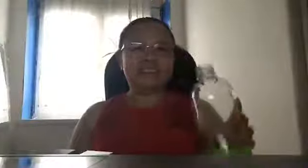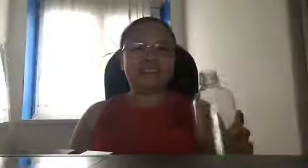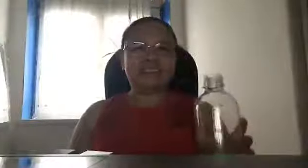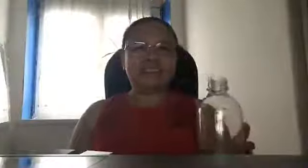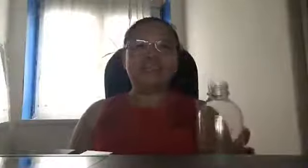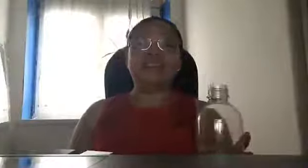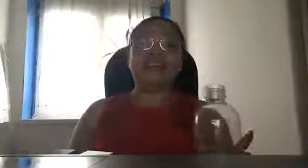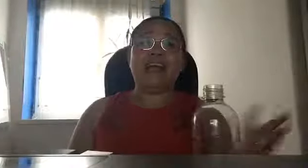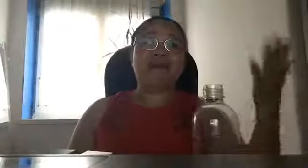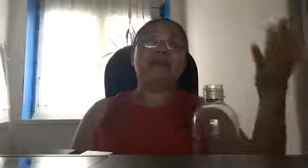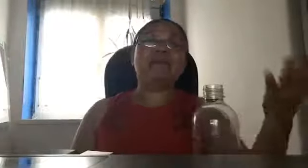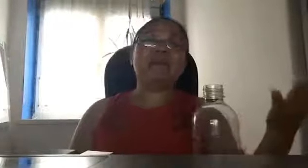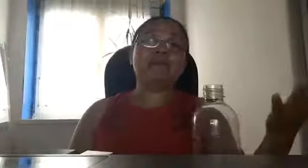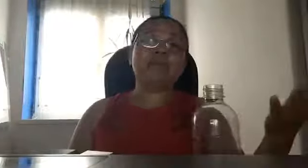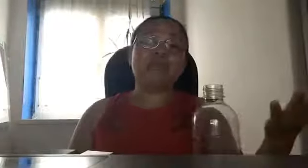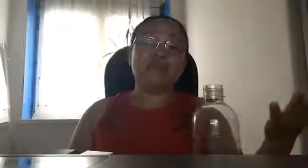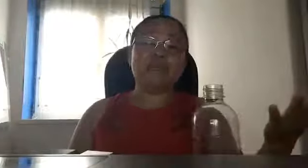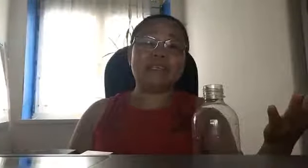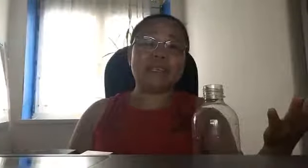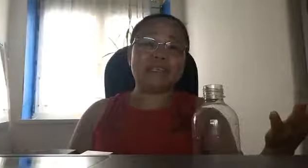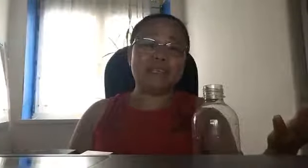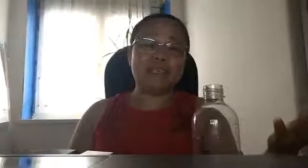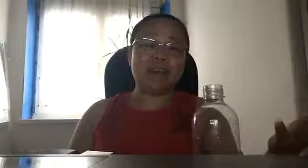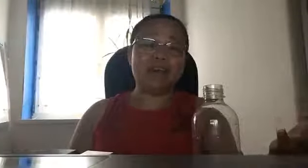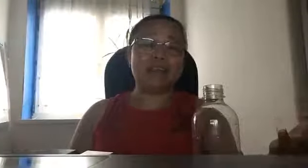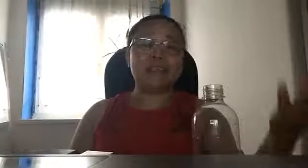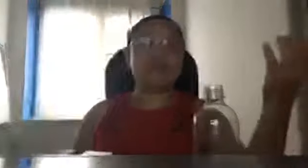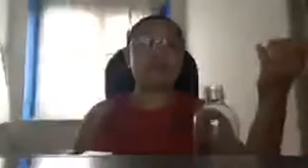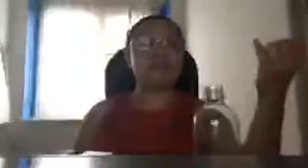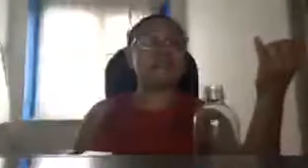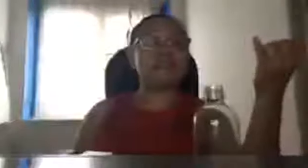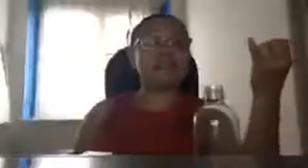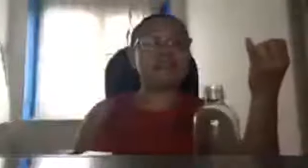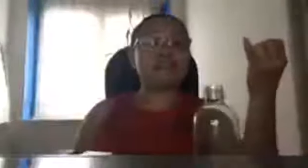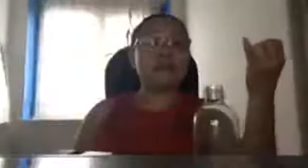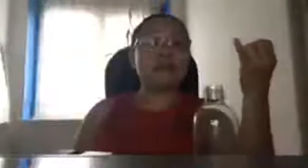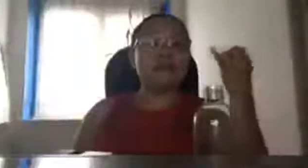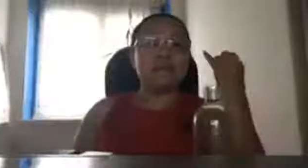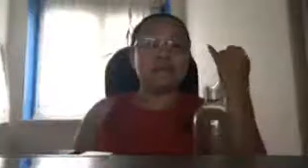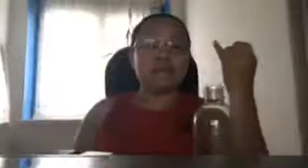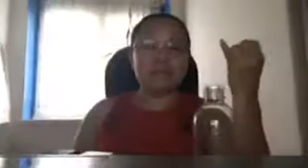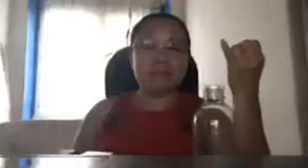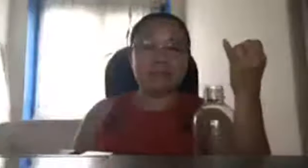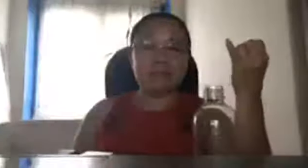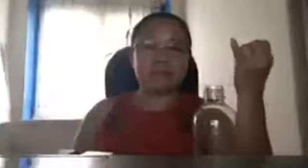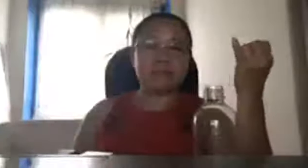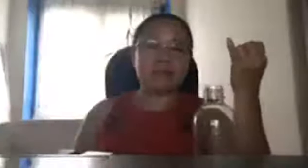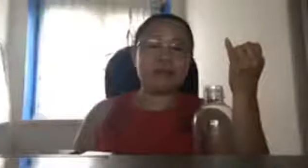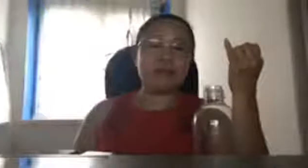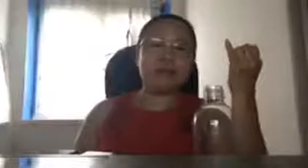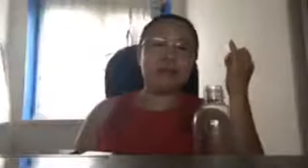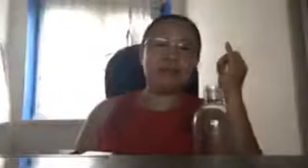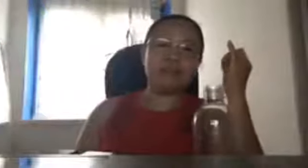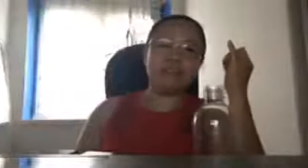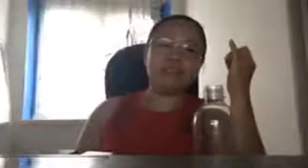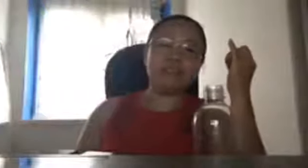kasi ang mga Marcos hindi naman nagsasalita o hindi naman nagsasalita si madame Milda Marcos kung anong plano ni